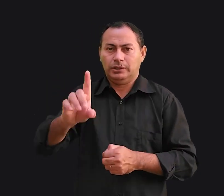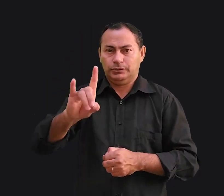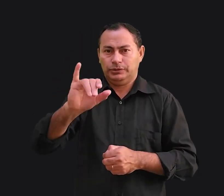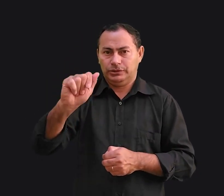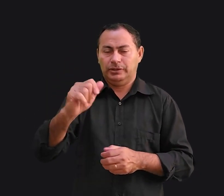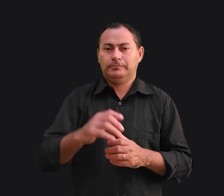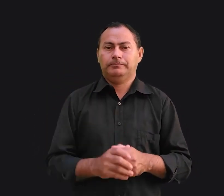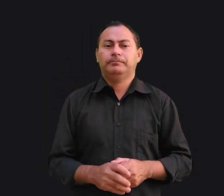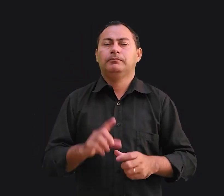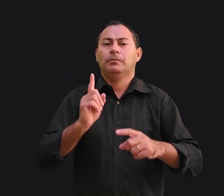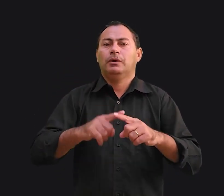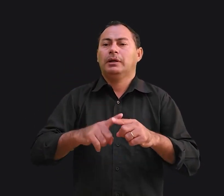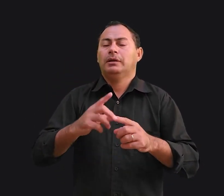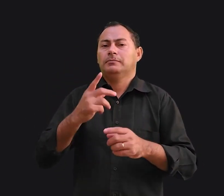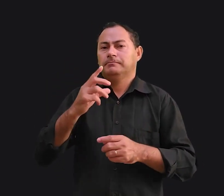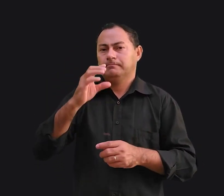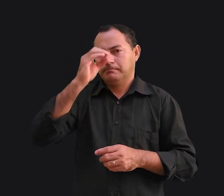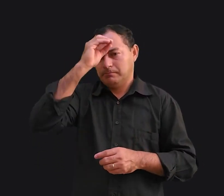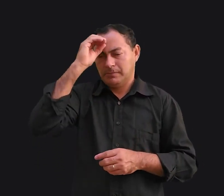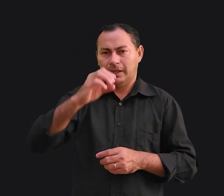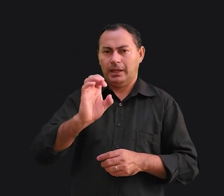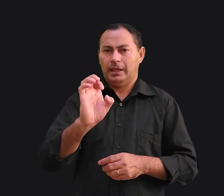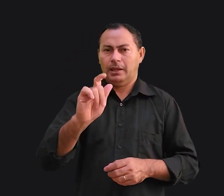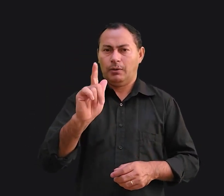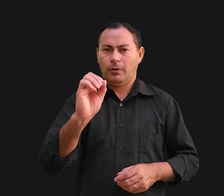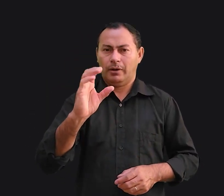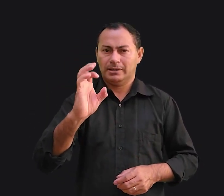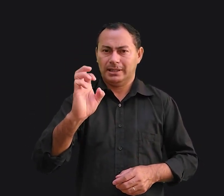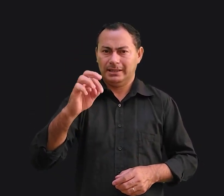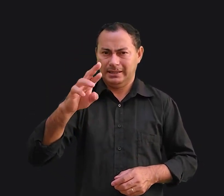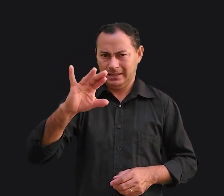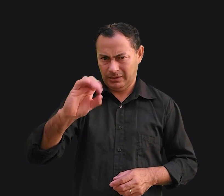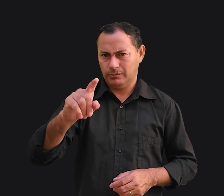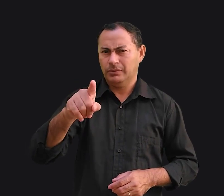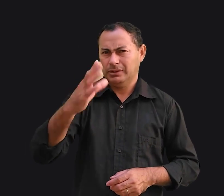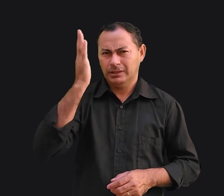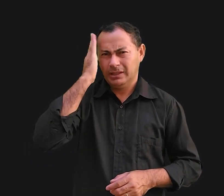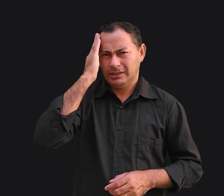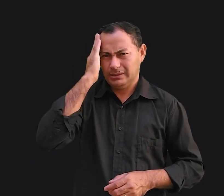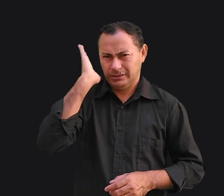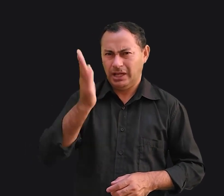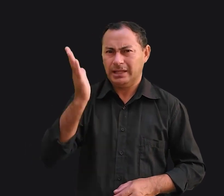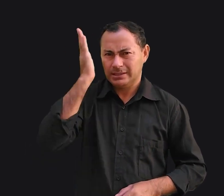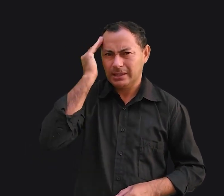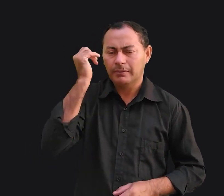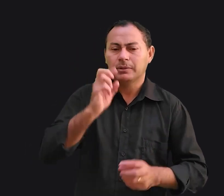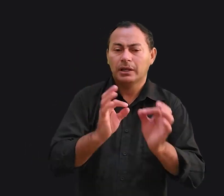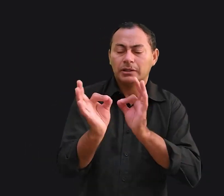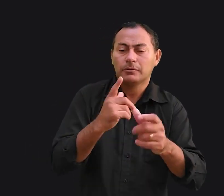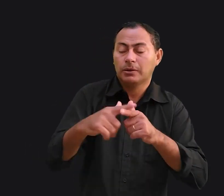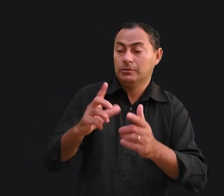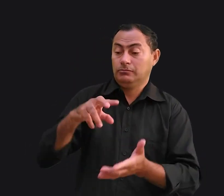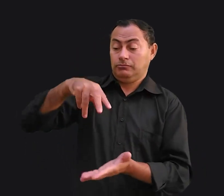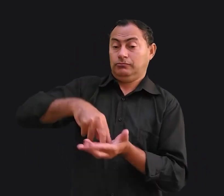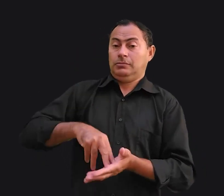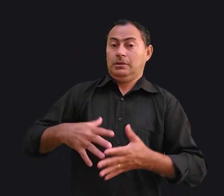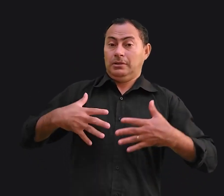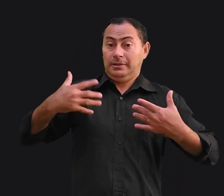dia. Porque eles são egocêntricos. E você já sabe que o que resolve esse problema é altruísmo. É